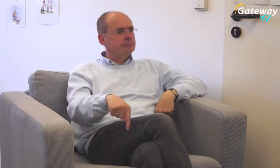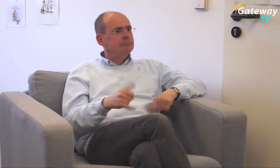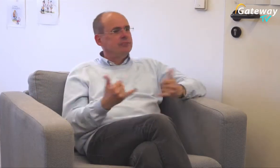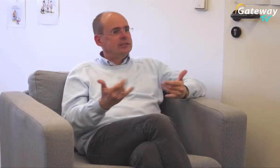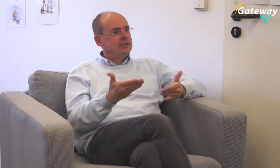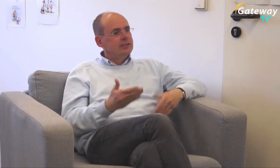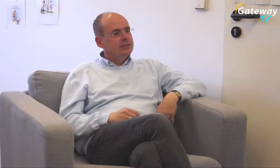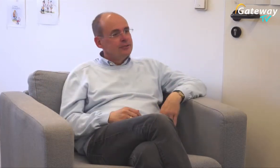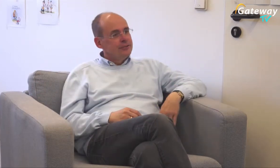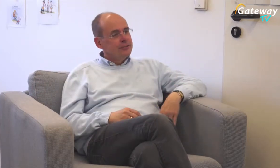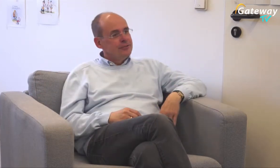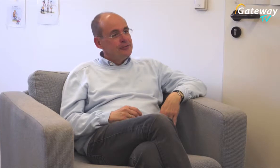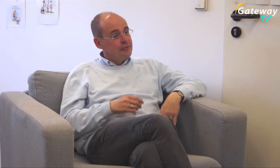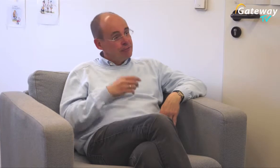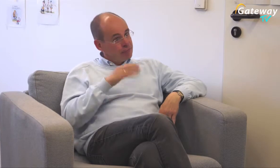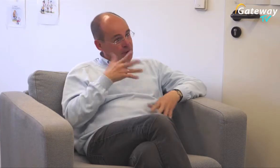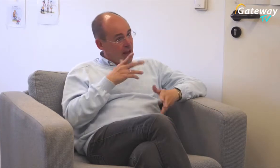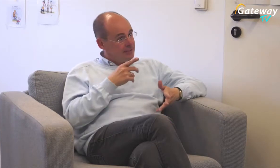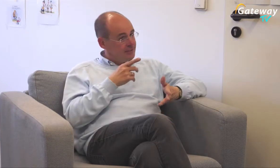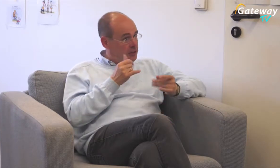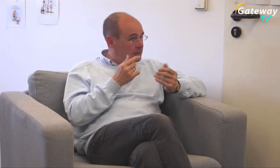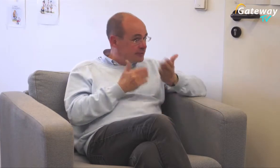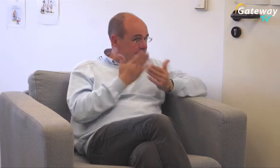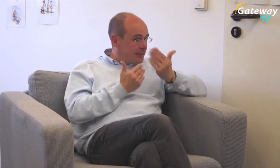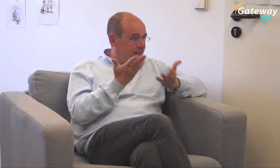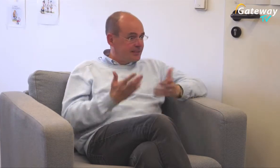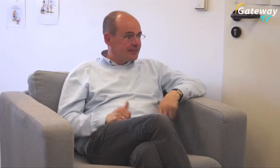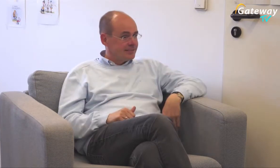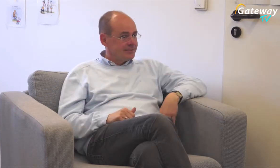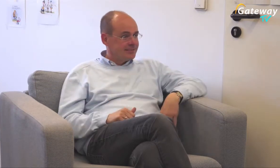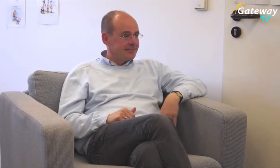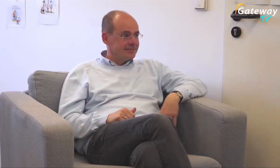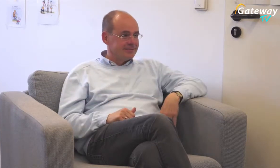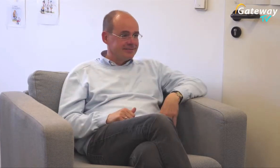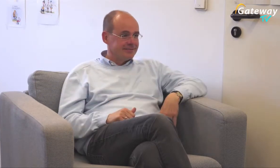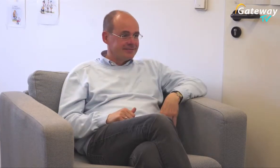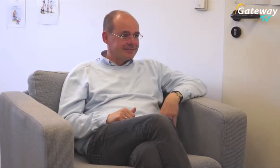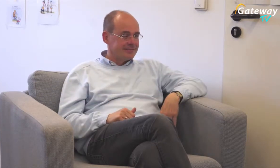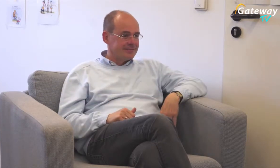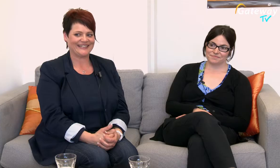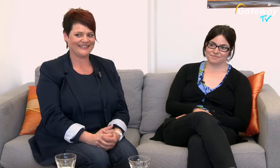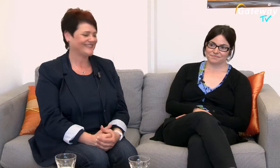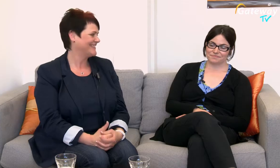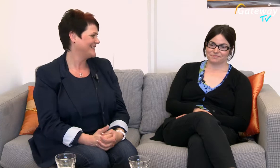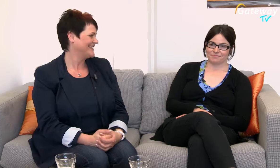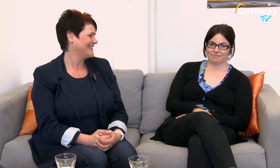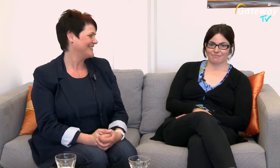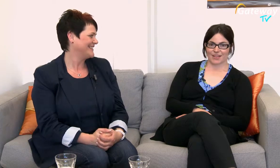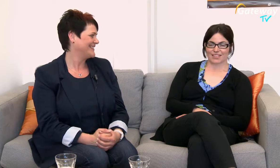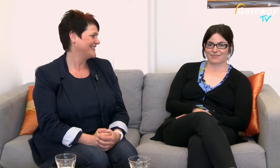Hintergrund? Was war der Grund, warum Sie hierher gekommen sind? Ach, das